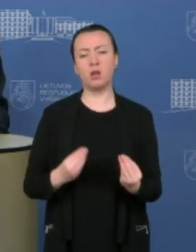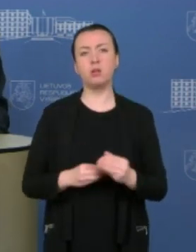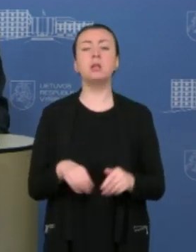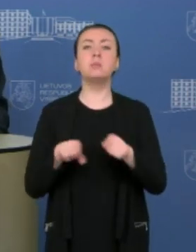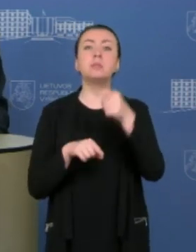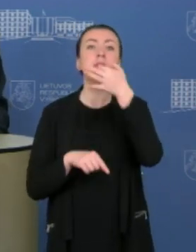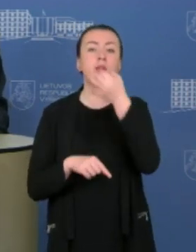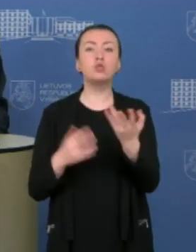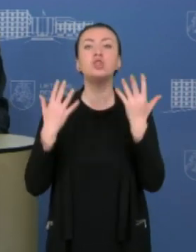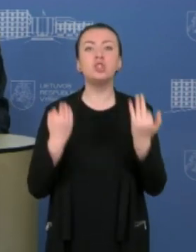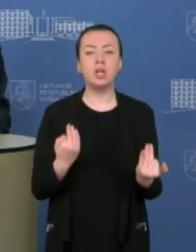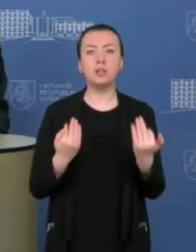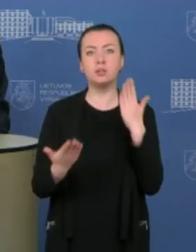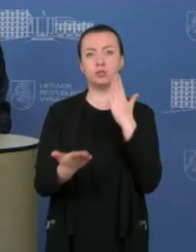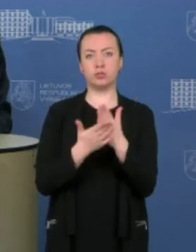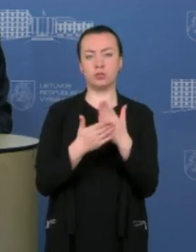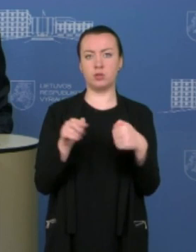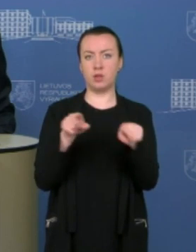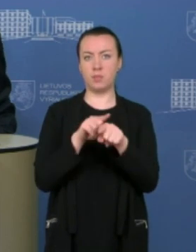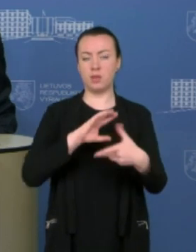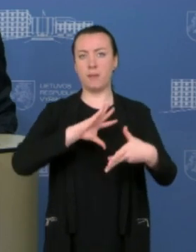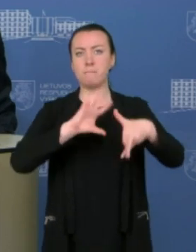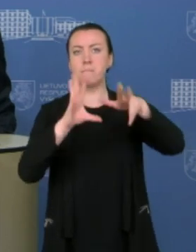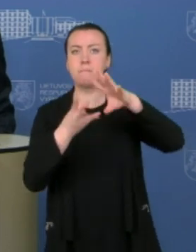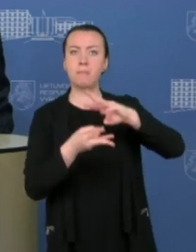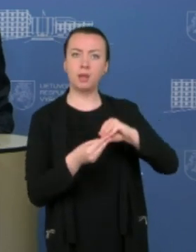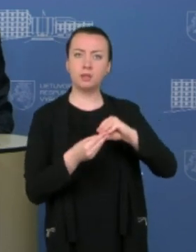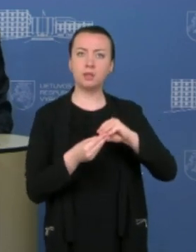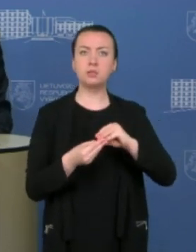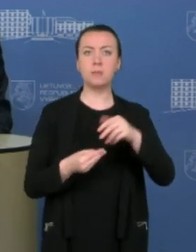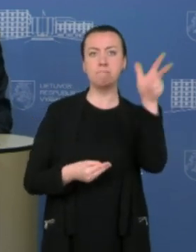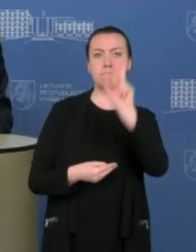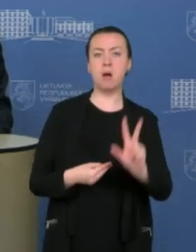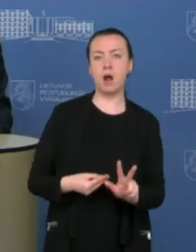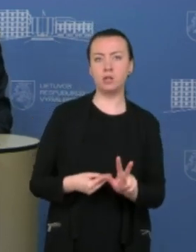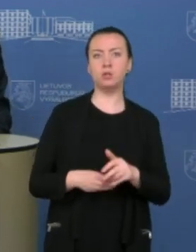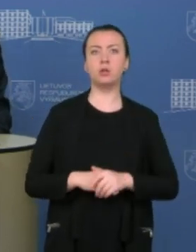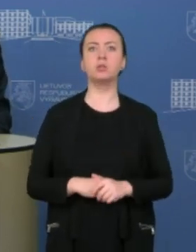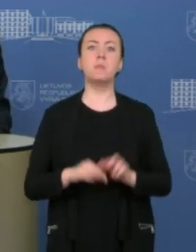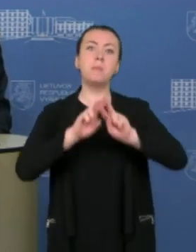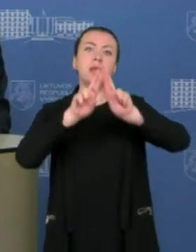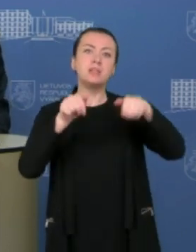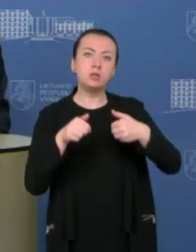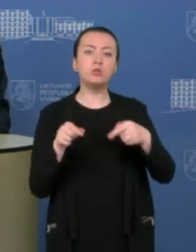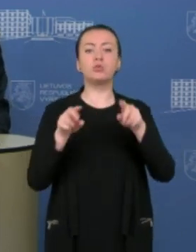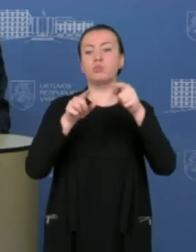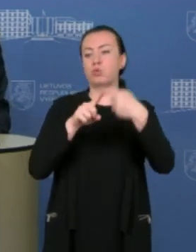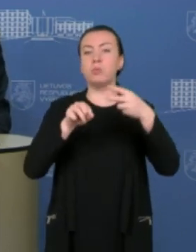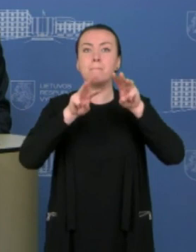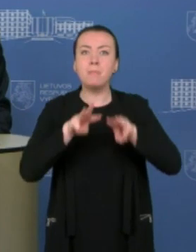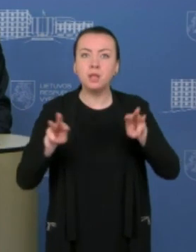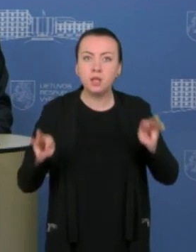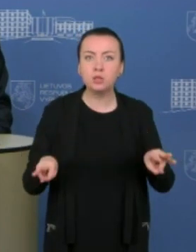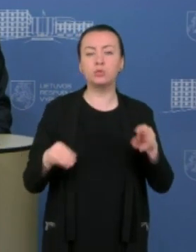nes kaip minėjau, šiandien vyksta taip pat ir bendras Baltijos šalių specialistų ir ministrų